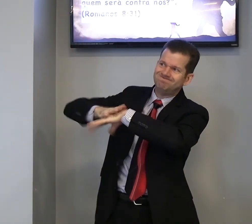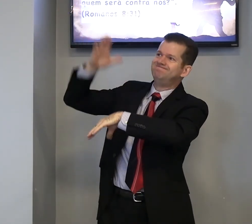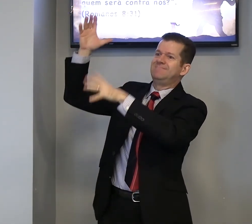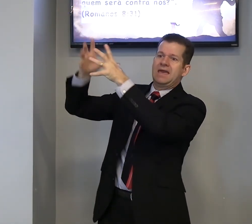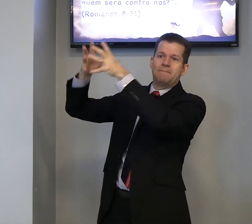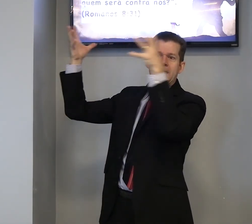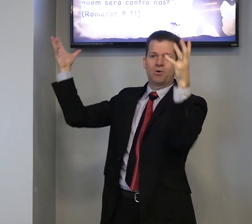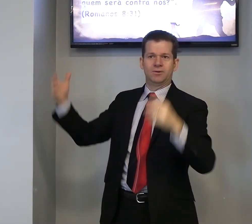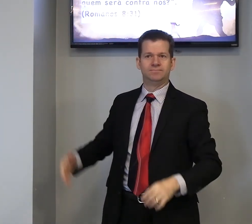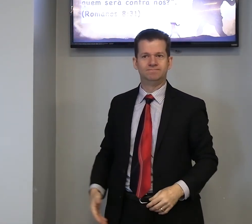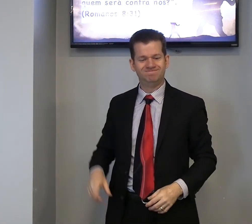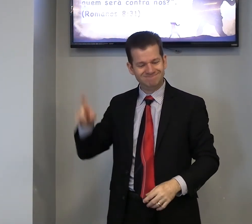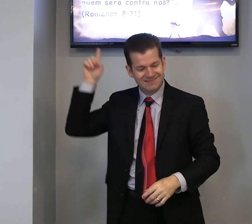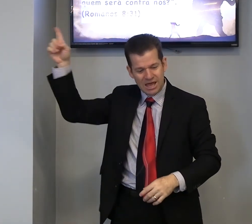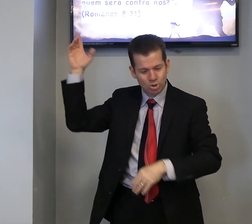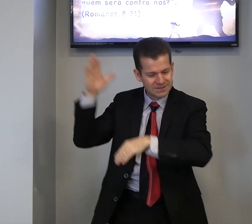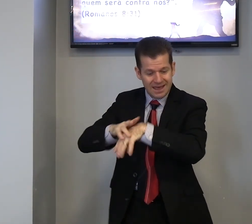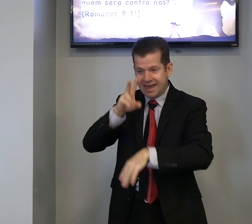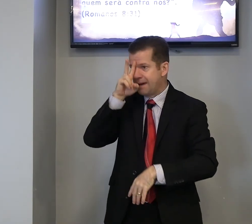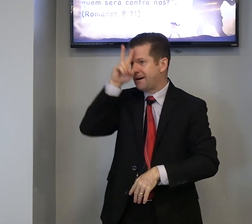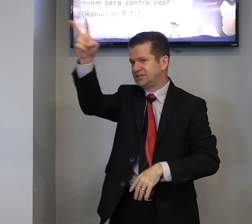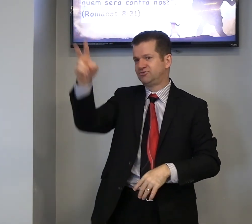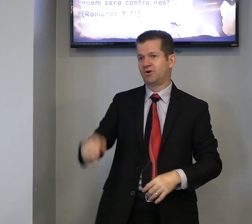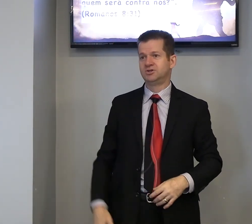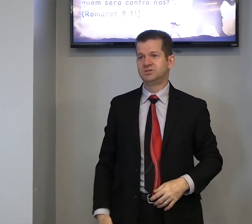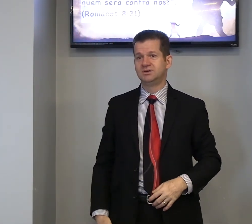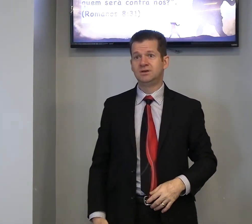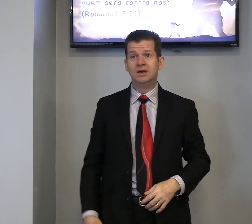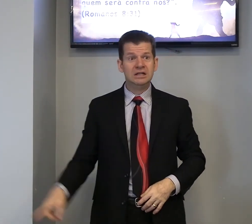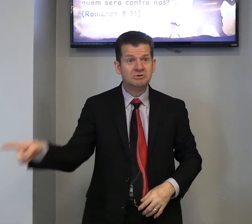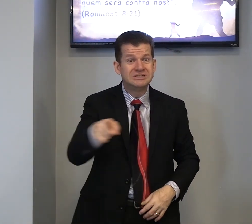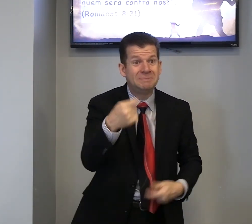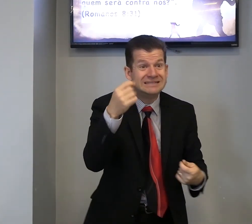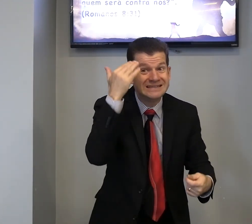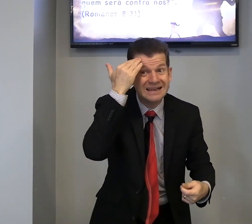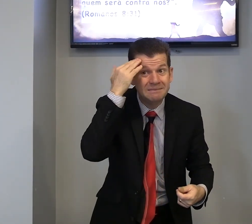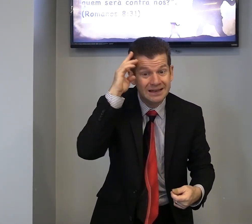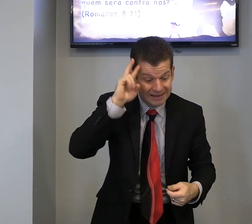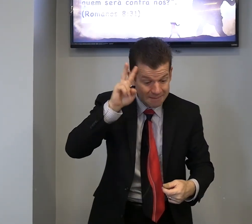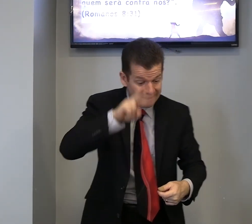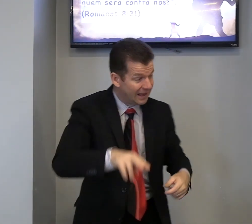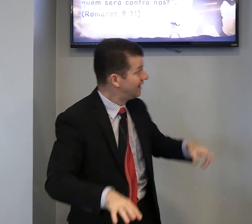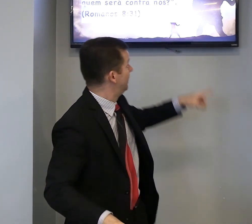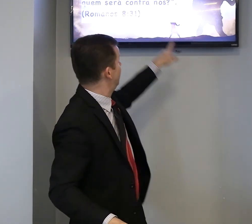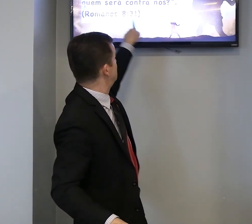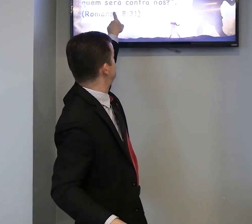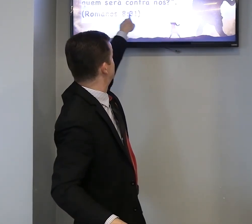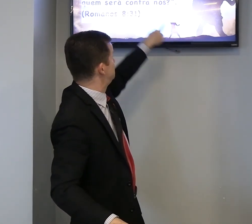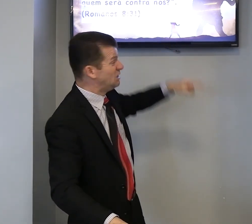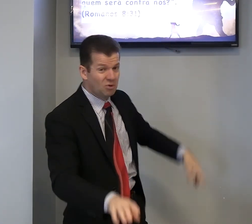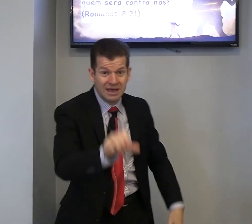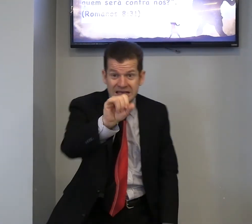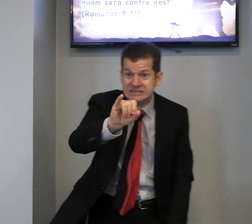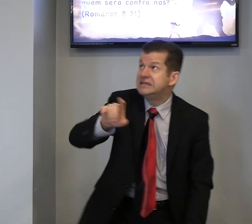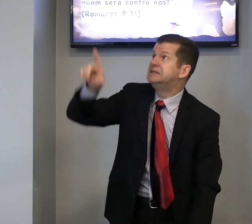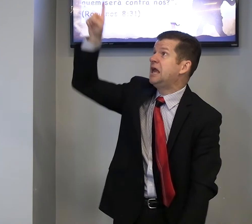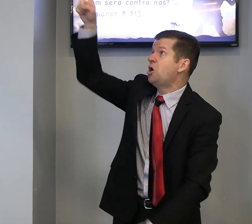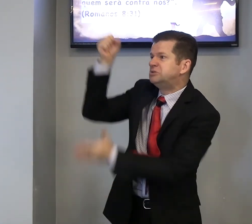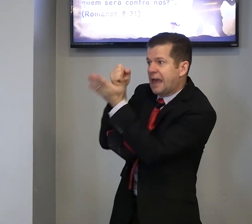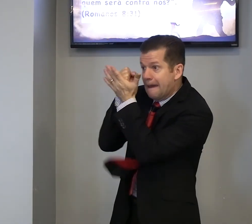é, maior, Deus, é, você, precisa, lembrar, esse, versículo, se, Deus, é,